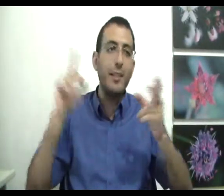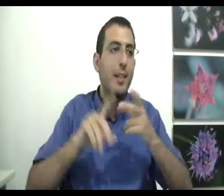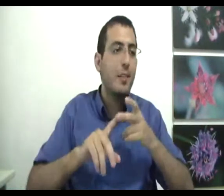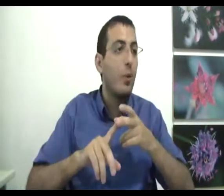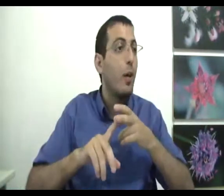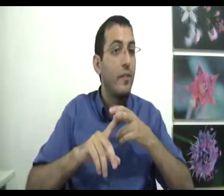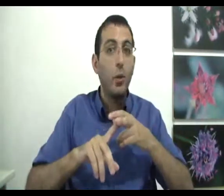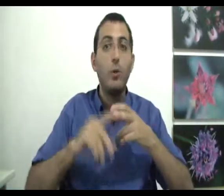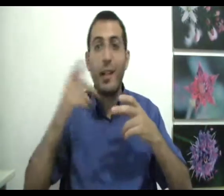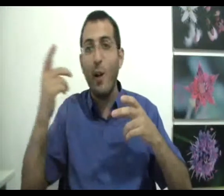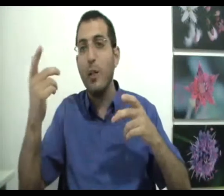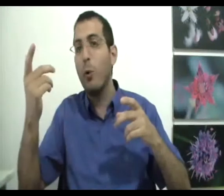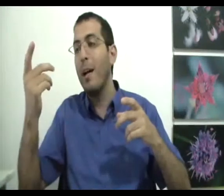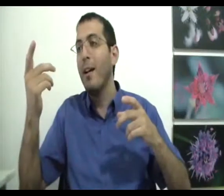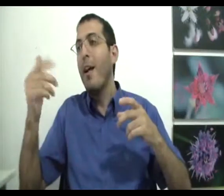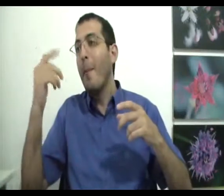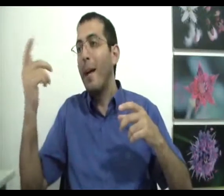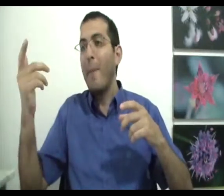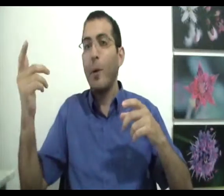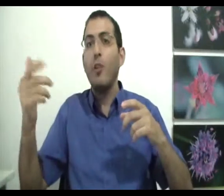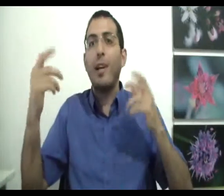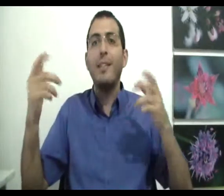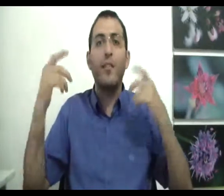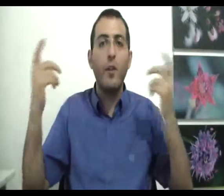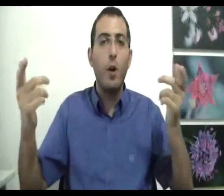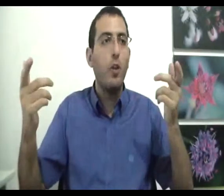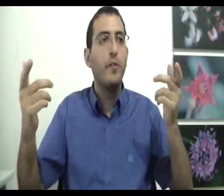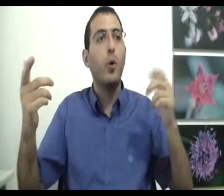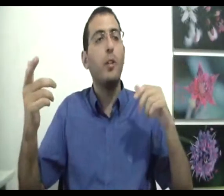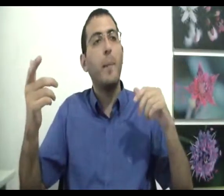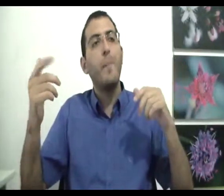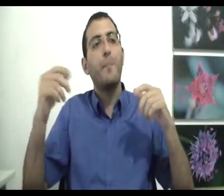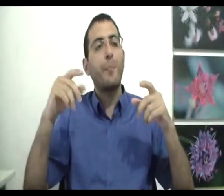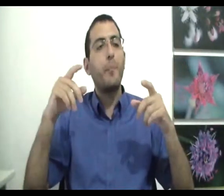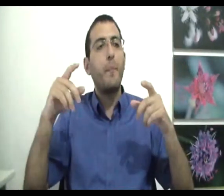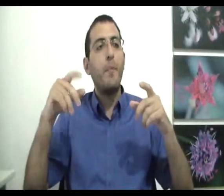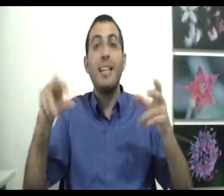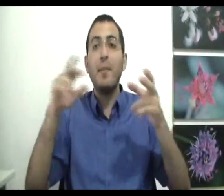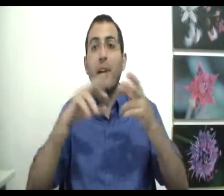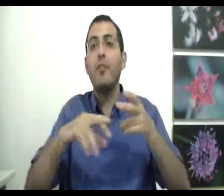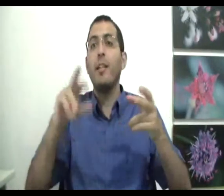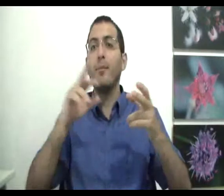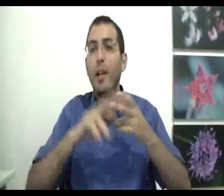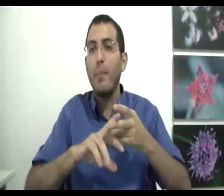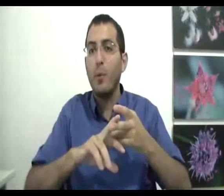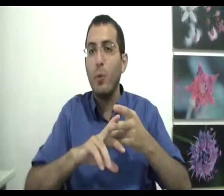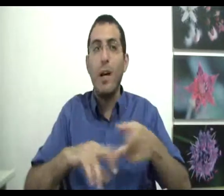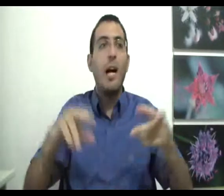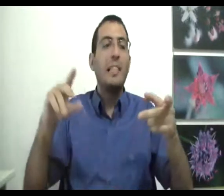שהכסף לא יכול לפתור אותה כי כל לדוגמה בעיה בריאותית שהכסף לא יכול לפתור אותה אתה מפחד שהלדים שלך ייפגעו אתה